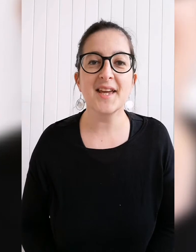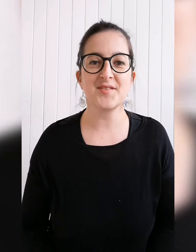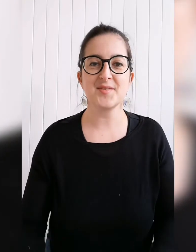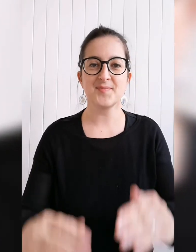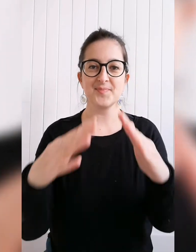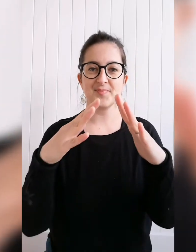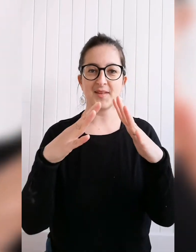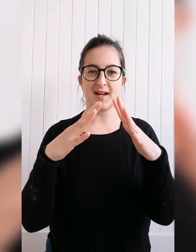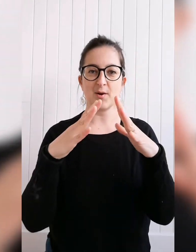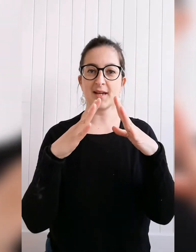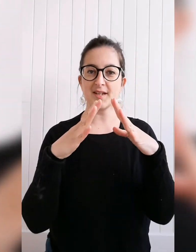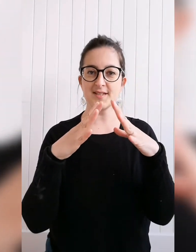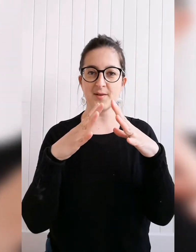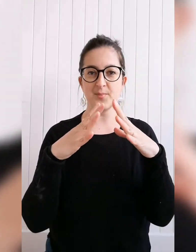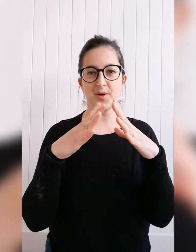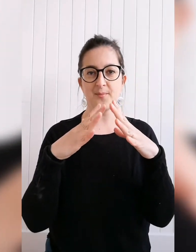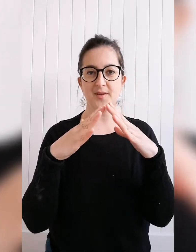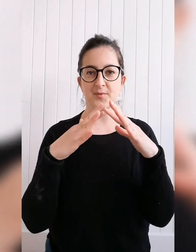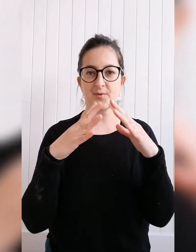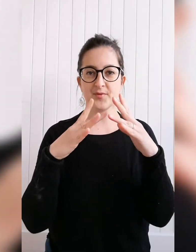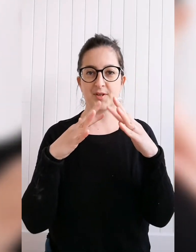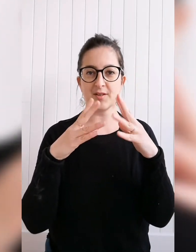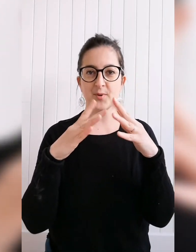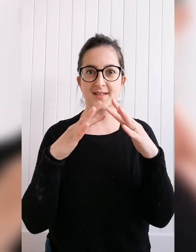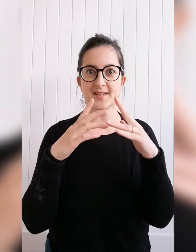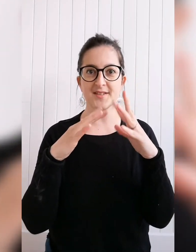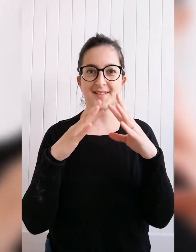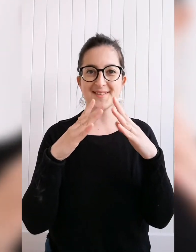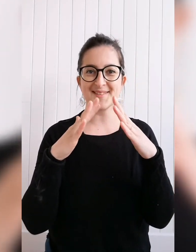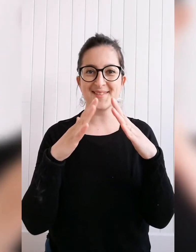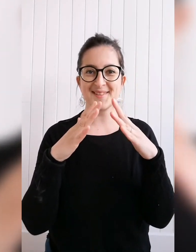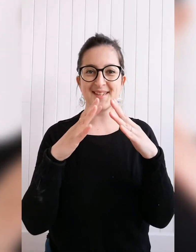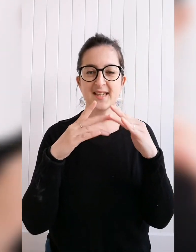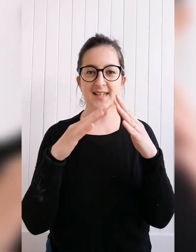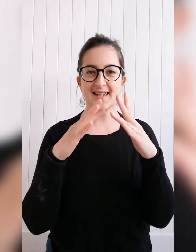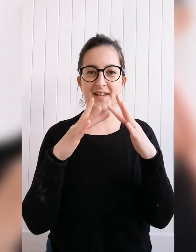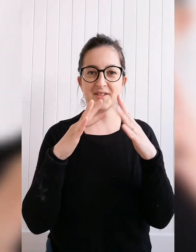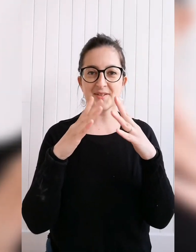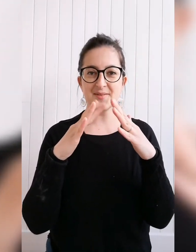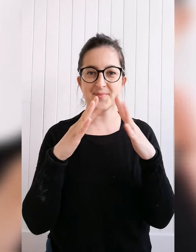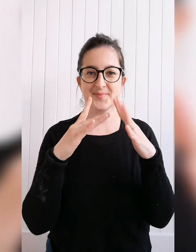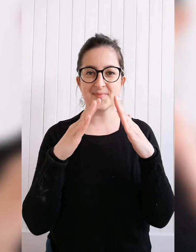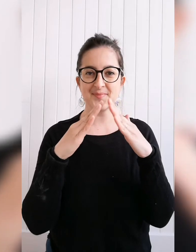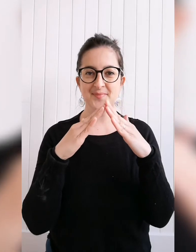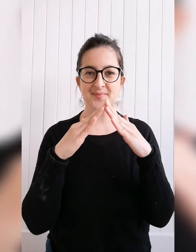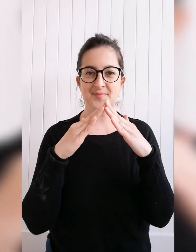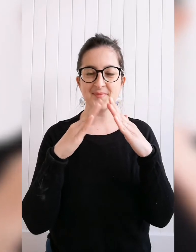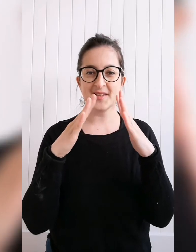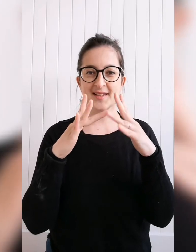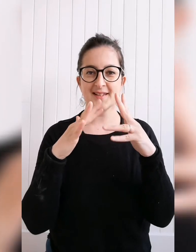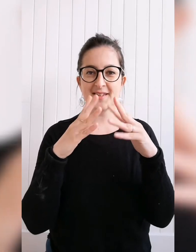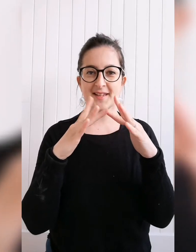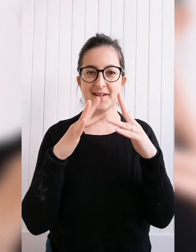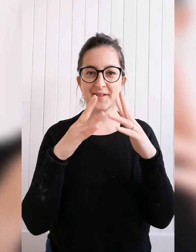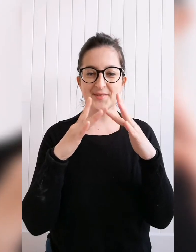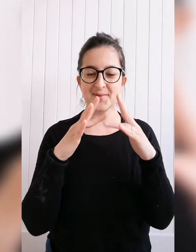crèche alors crèche c'est un peu comme maison sauf que les doigts s'agitent crèche crèche